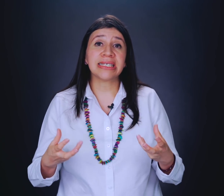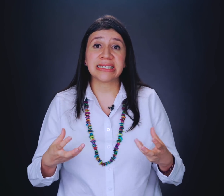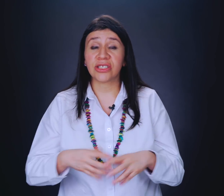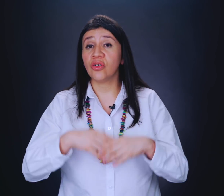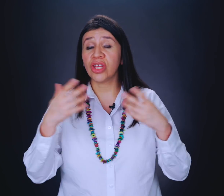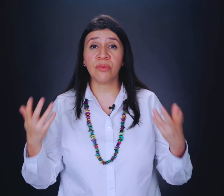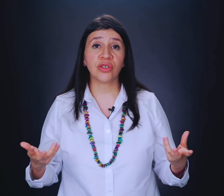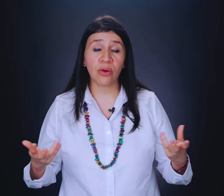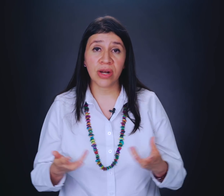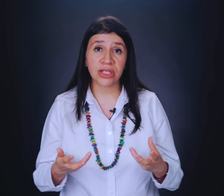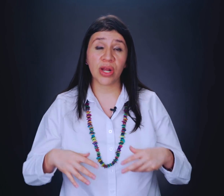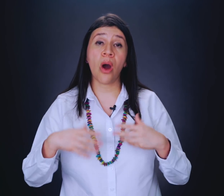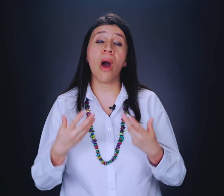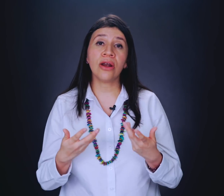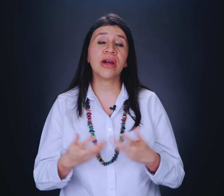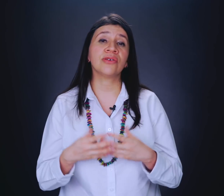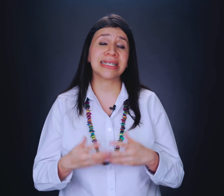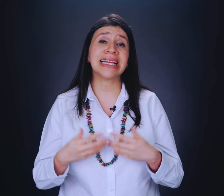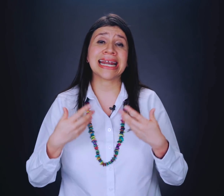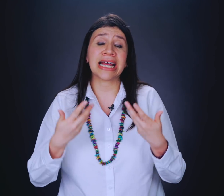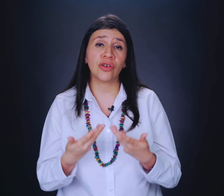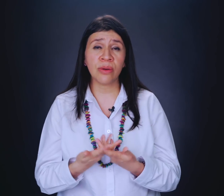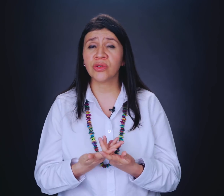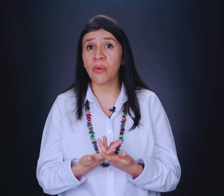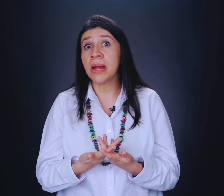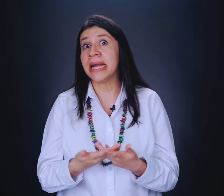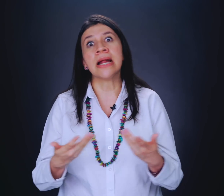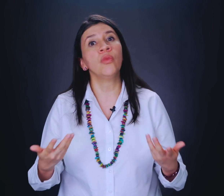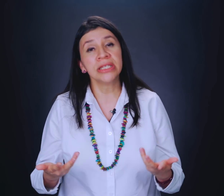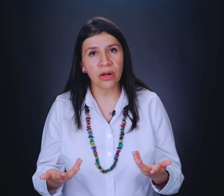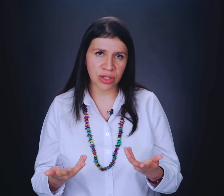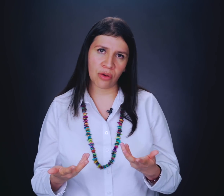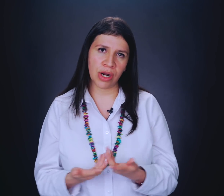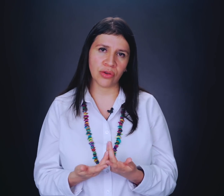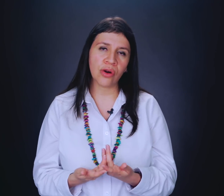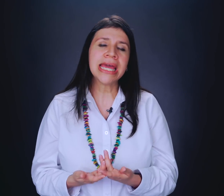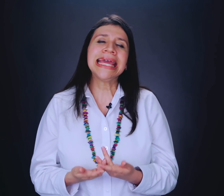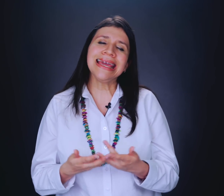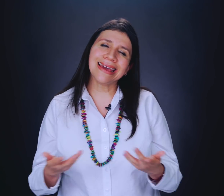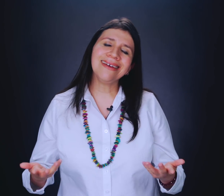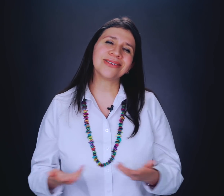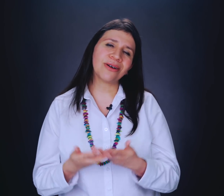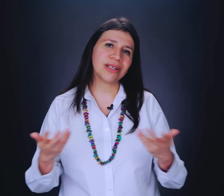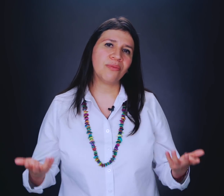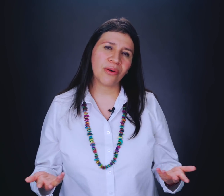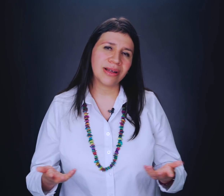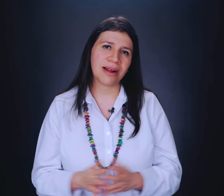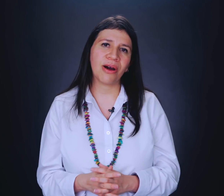sensación, tenemos alguna historia, o algo que nos hace que reaccionemos de una manera muy celosa con el otro, y que nos ha costado un poco de trabajo